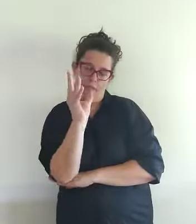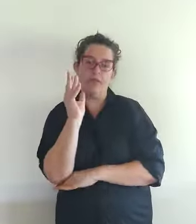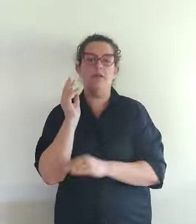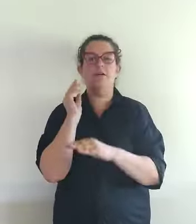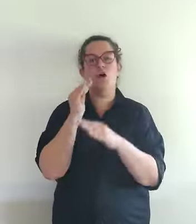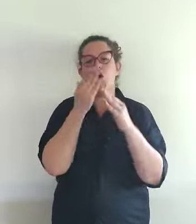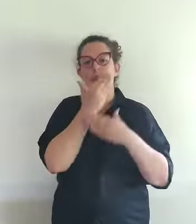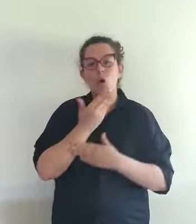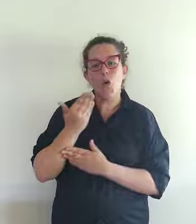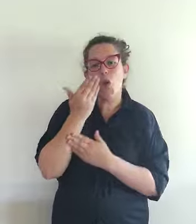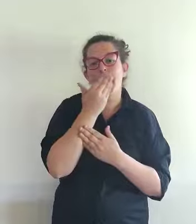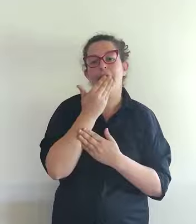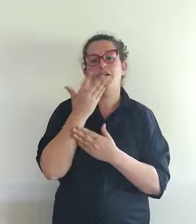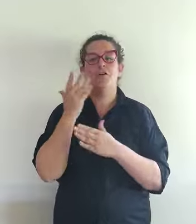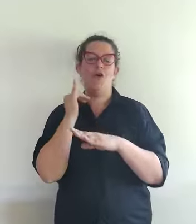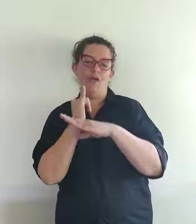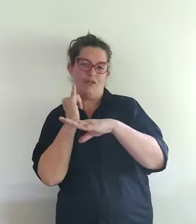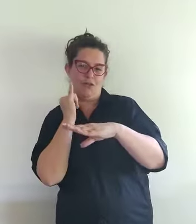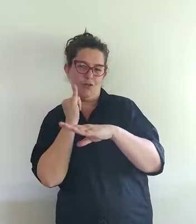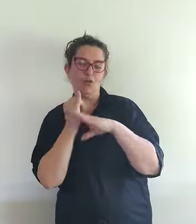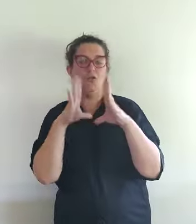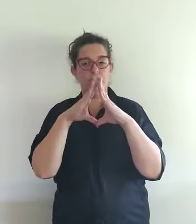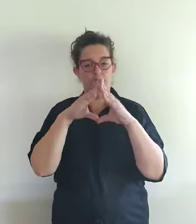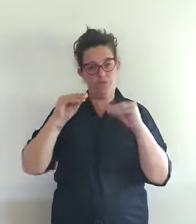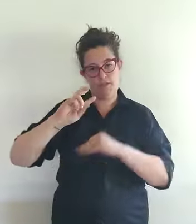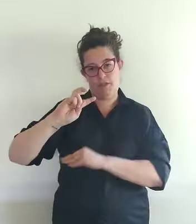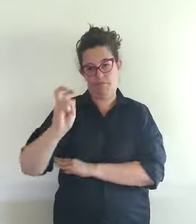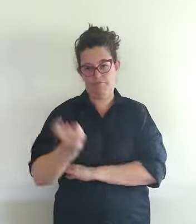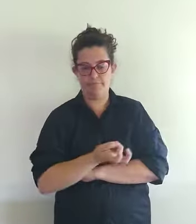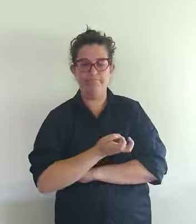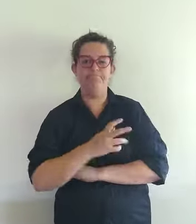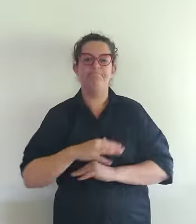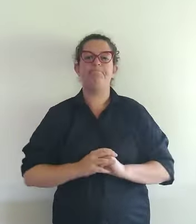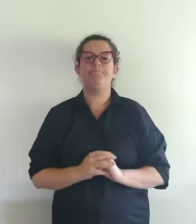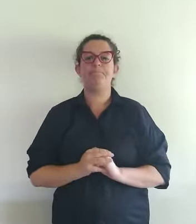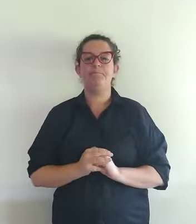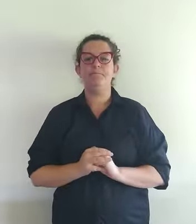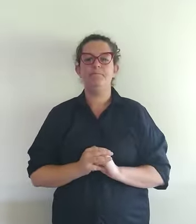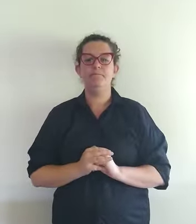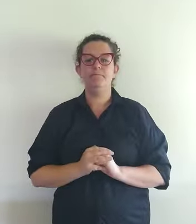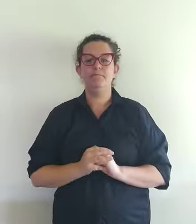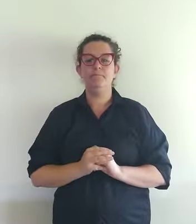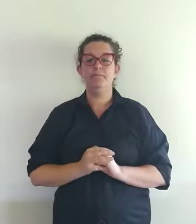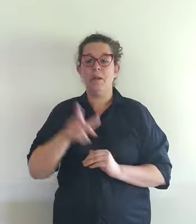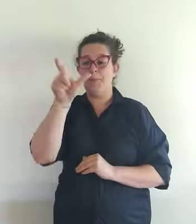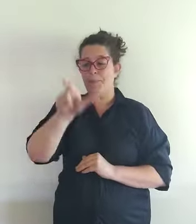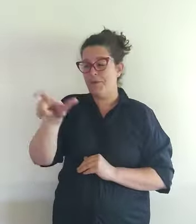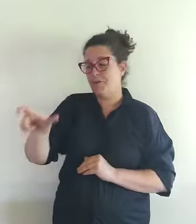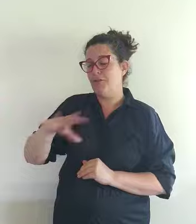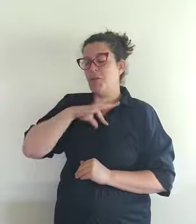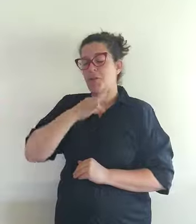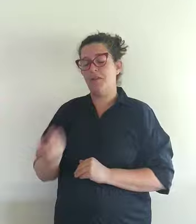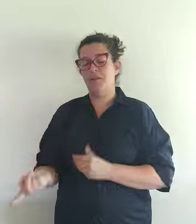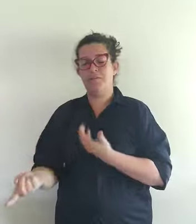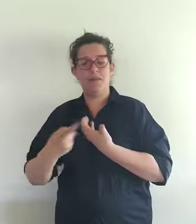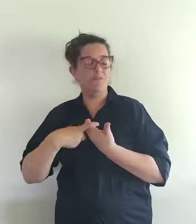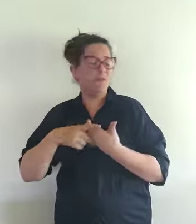colegios, institutos o universidades. Cualquier persona puede participar, hombre o